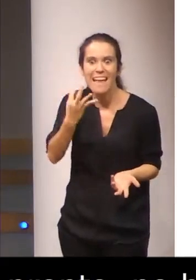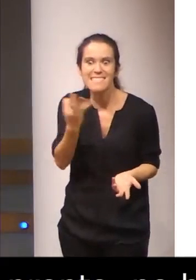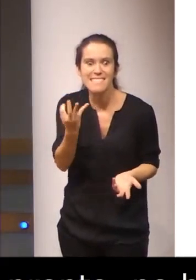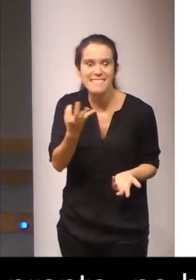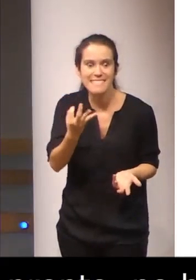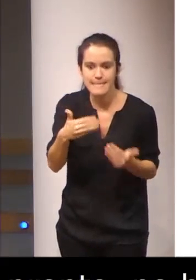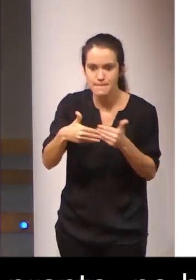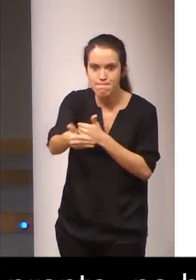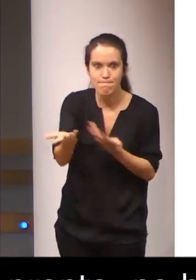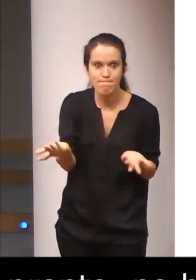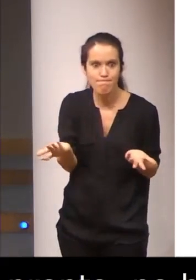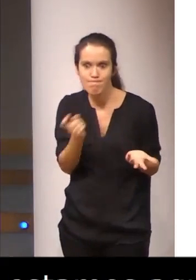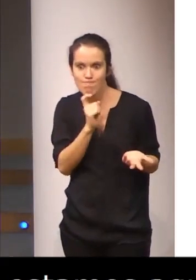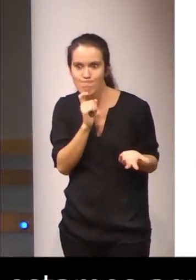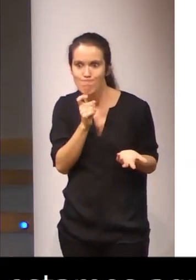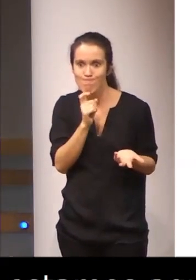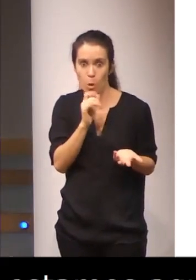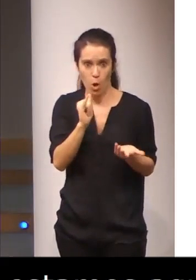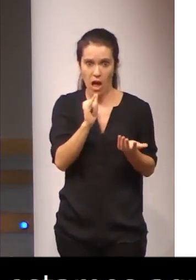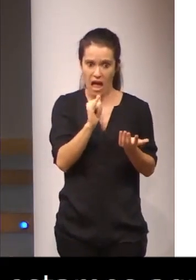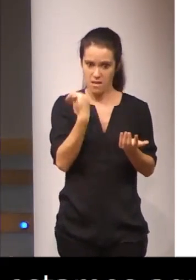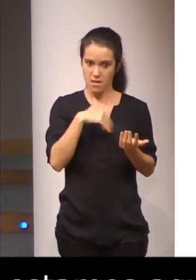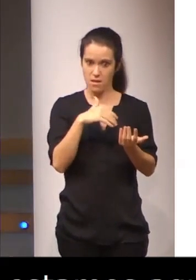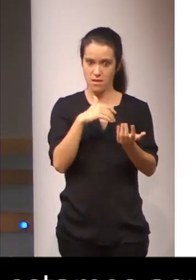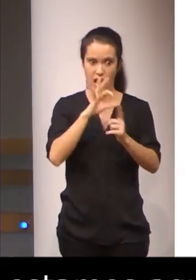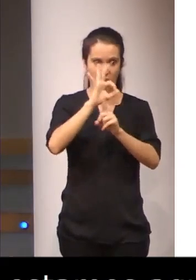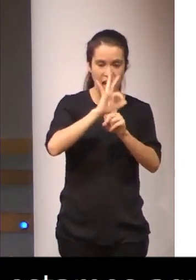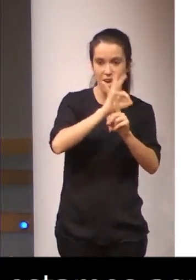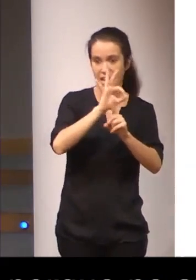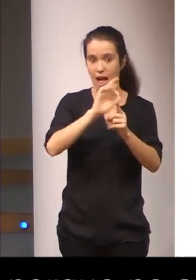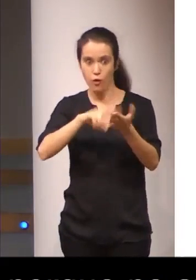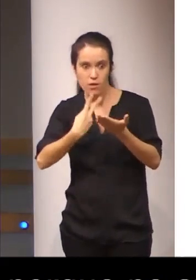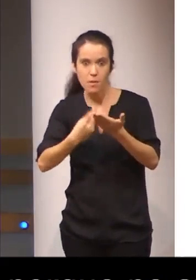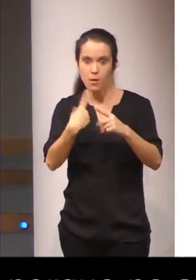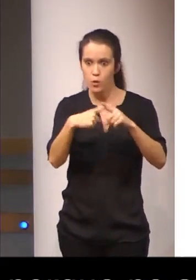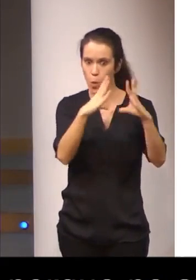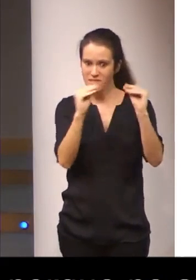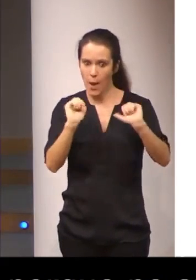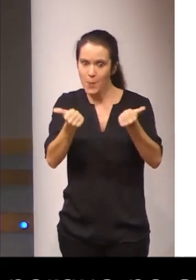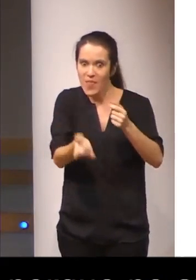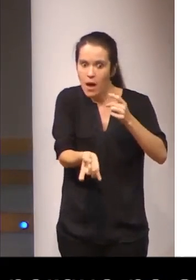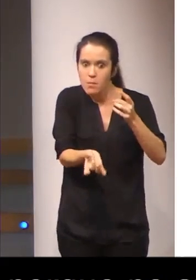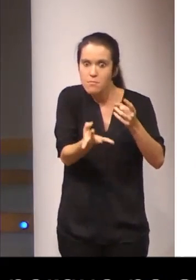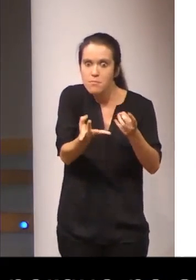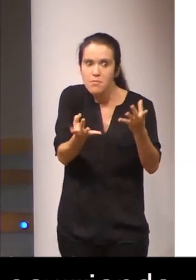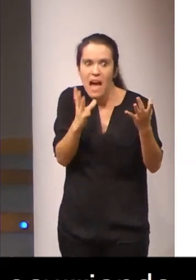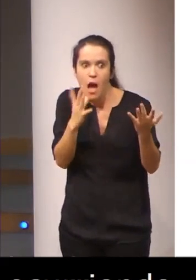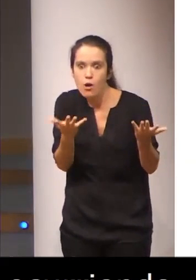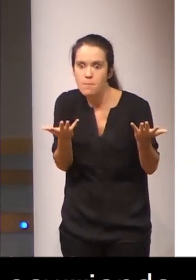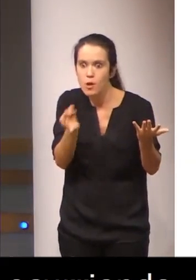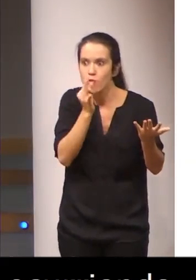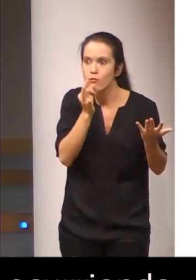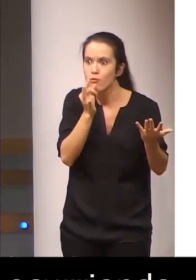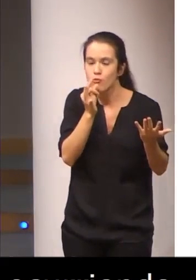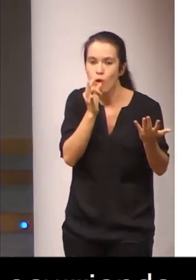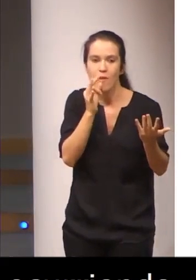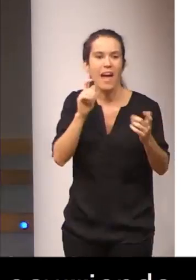existen grados de intérprete en la universidad, y que todavía, pues de alguna manera, no se ha asentado